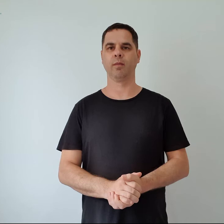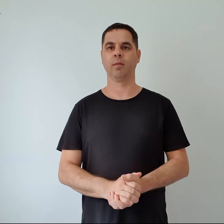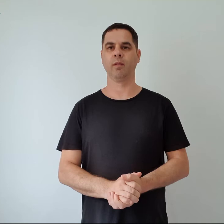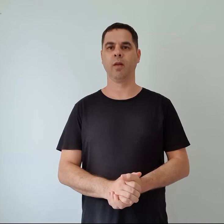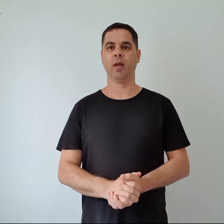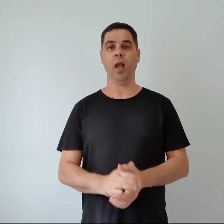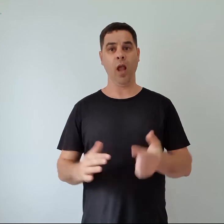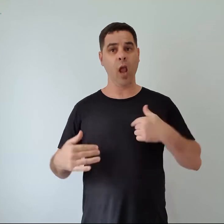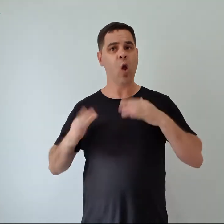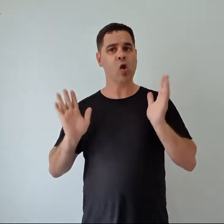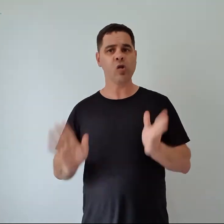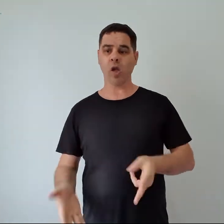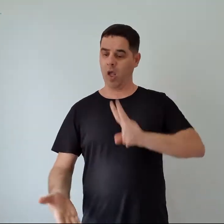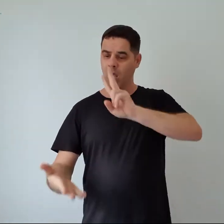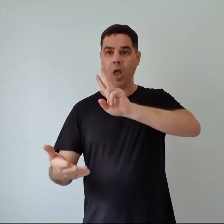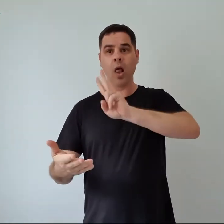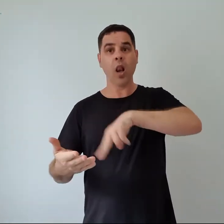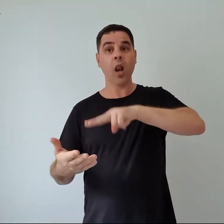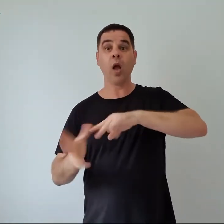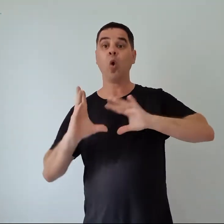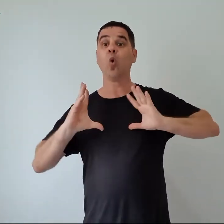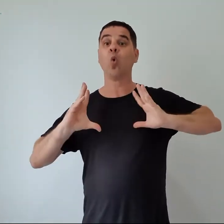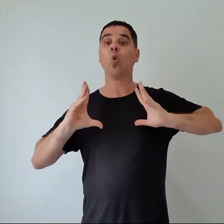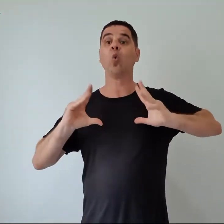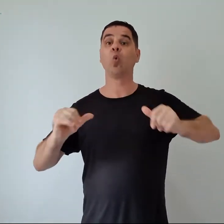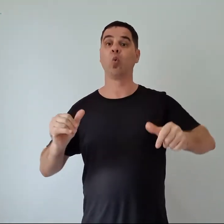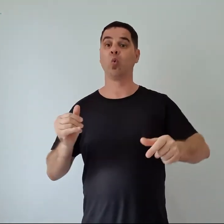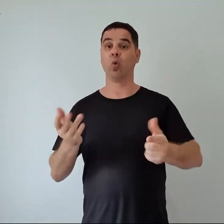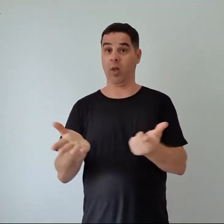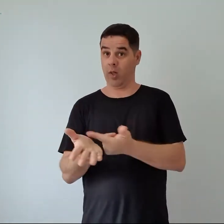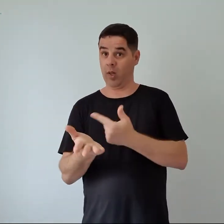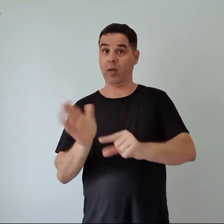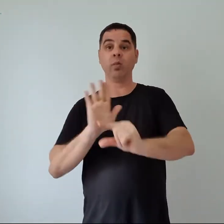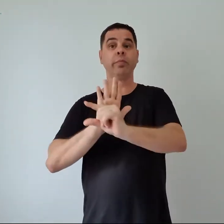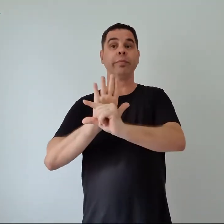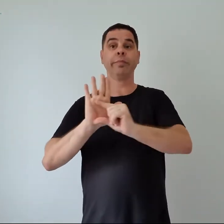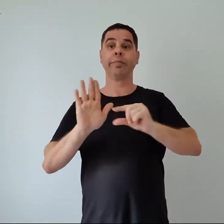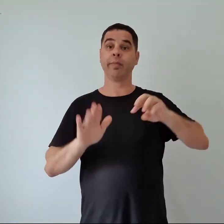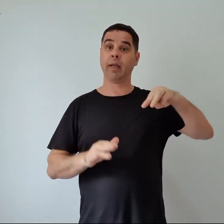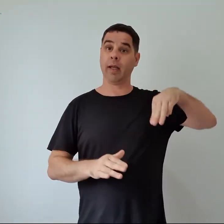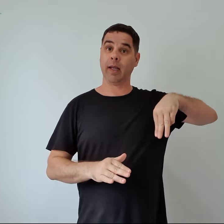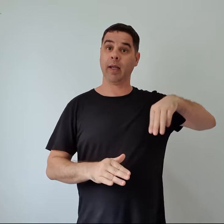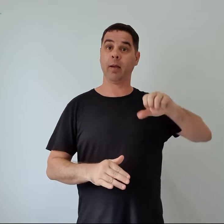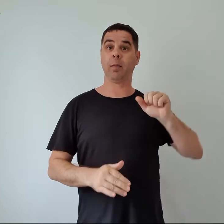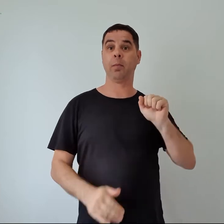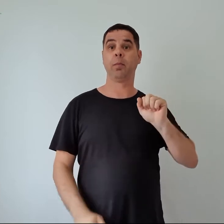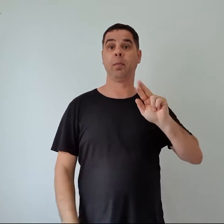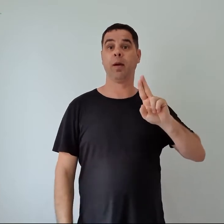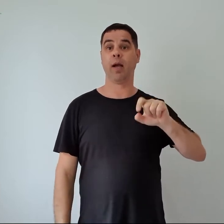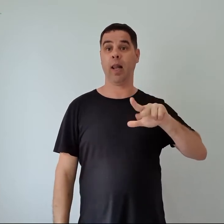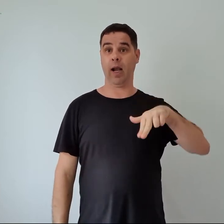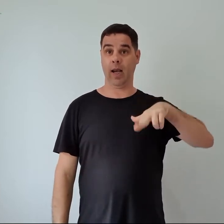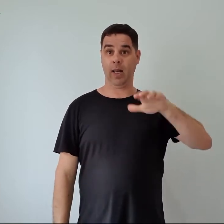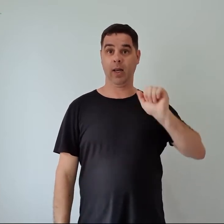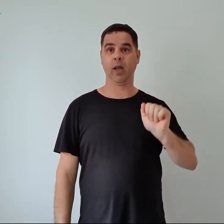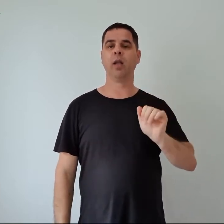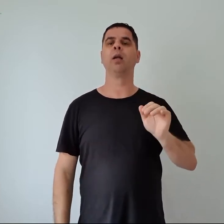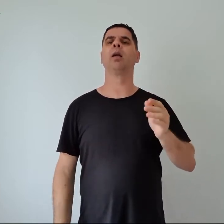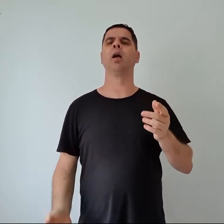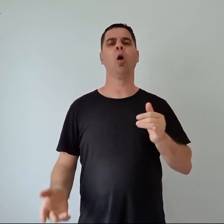Eu li todos os livros da autora e chefe Marlena de Blase, inclusive A Doce Vida na